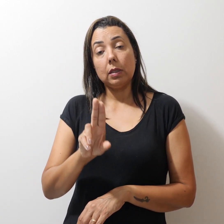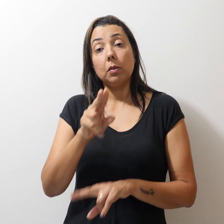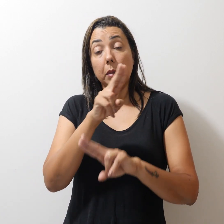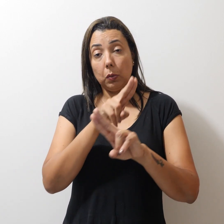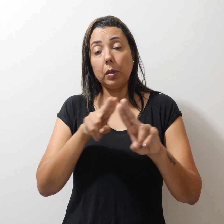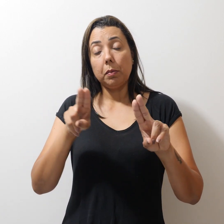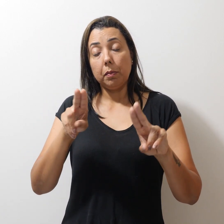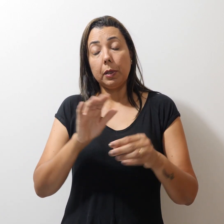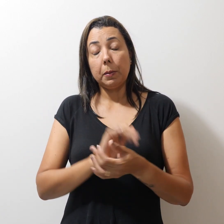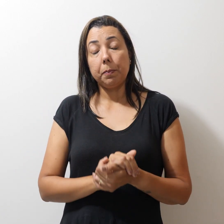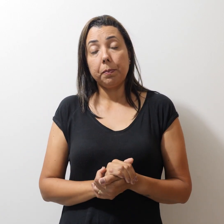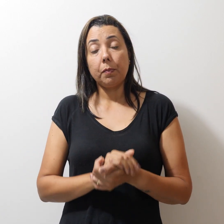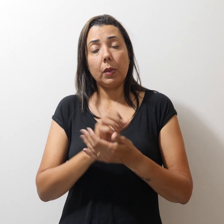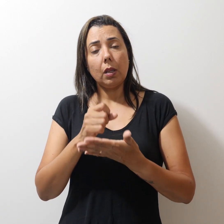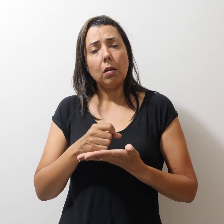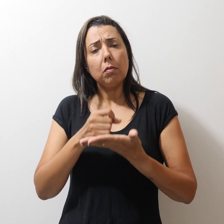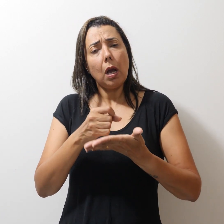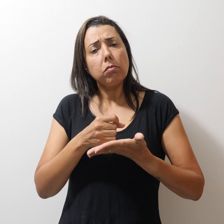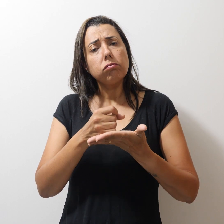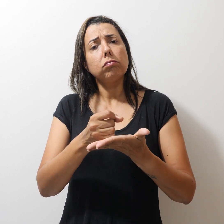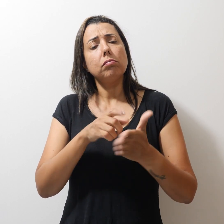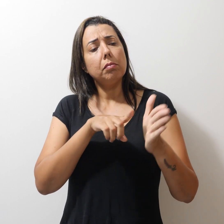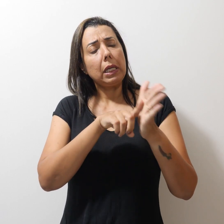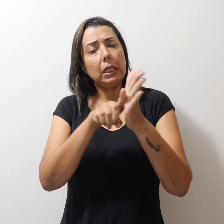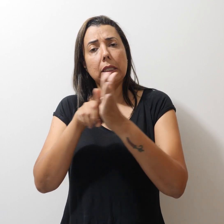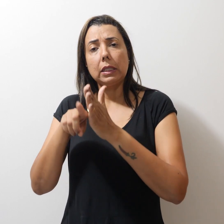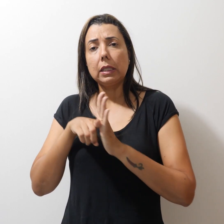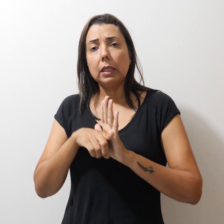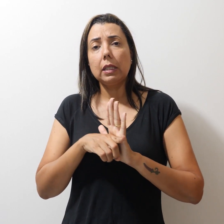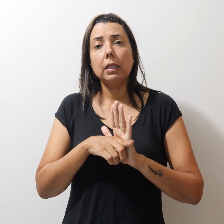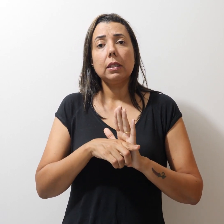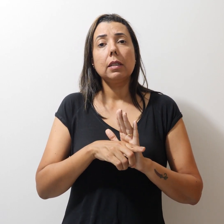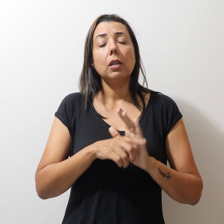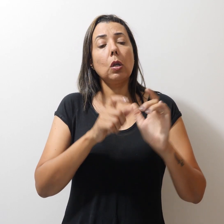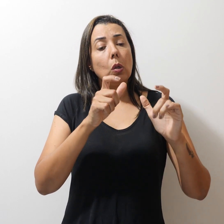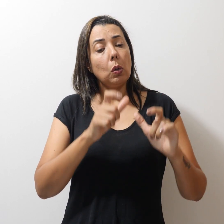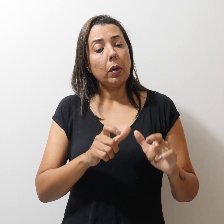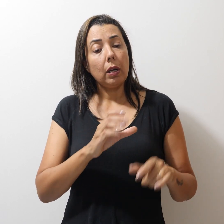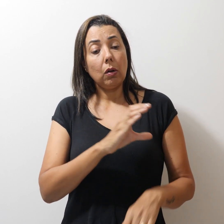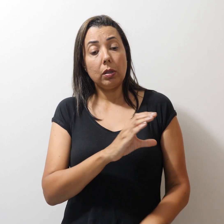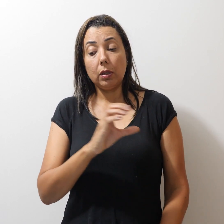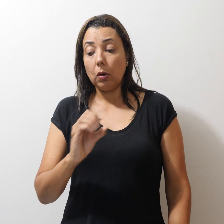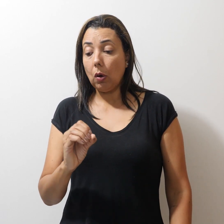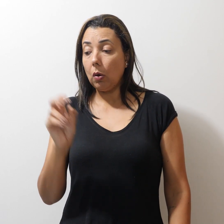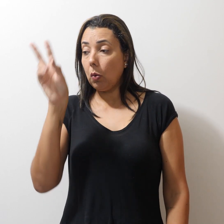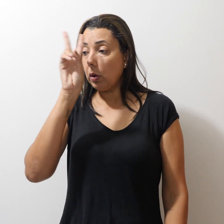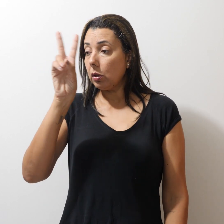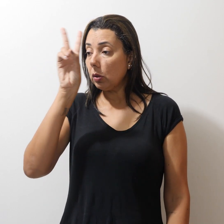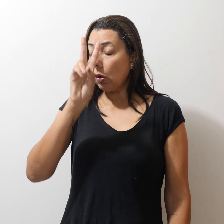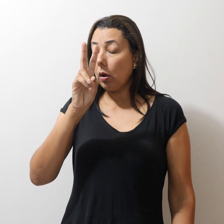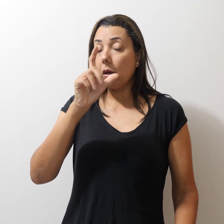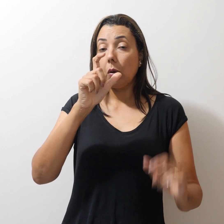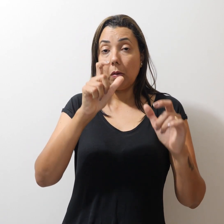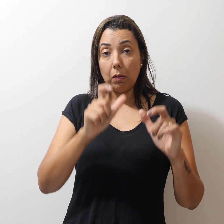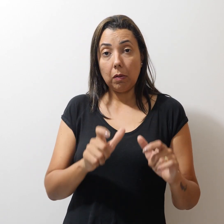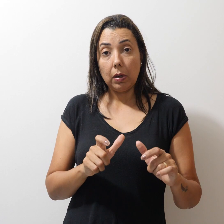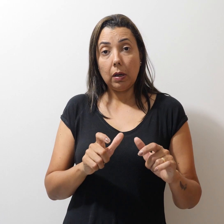Dedica-se a pesquisar o Centro-Oeste no âmbito da História Regional. Possui